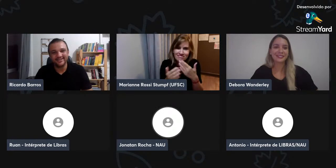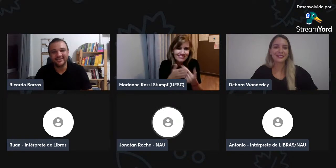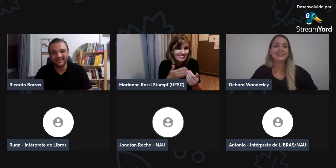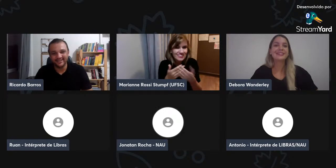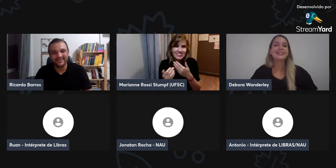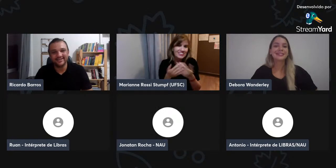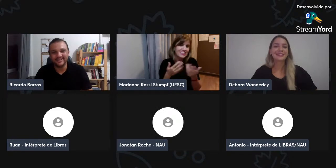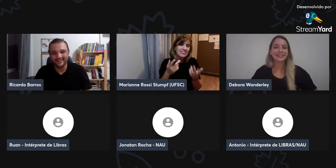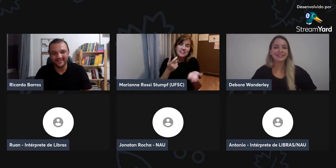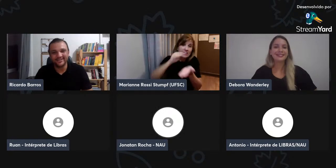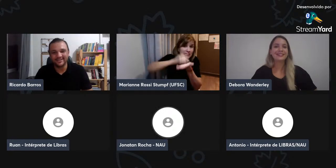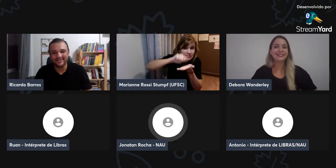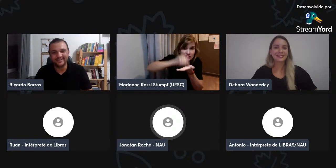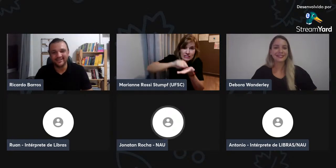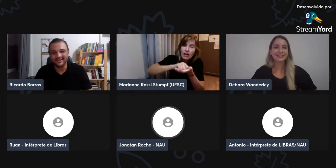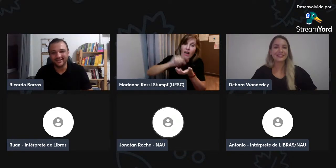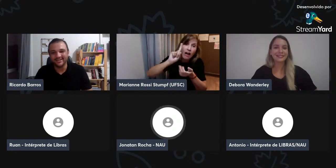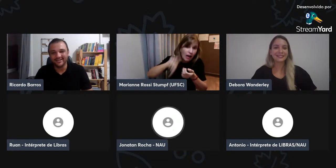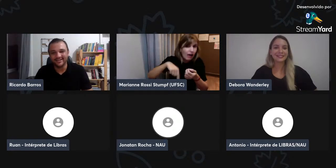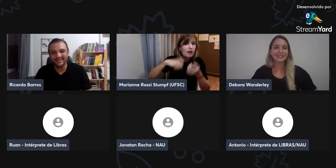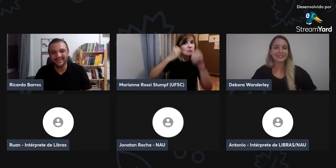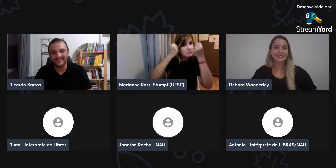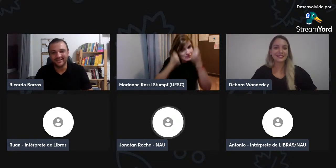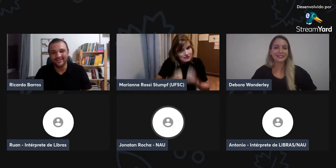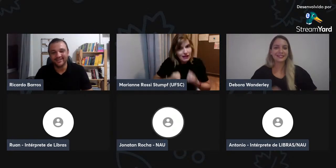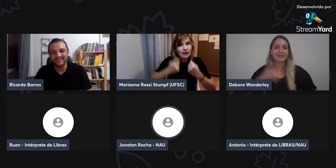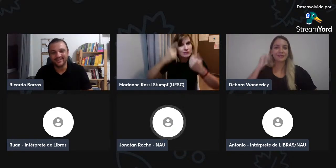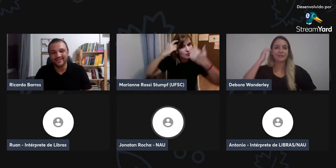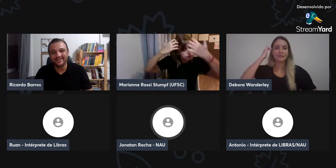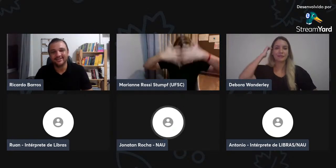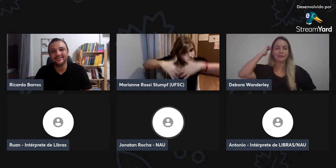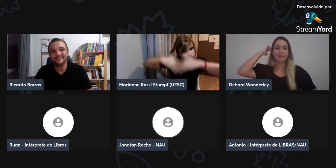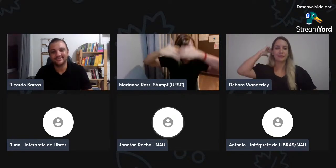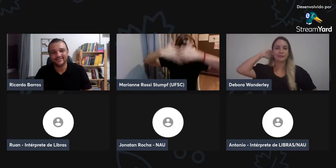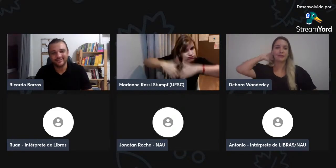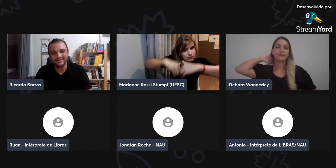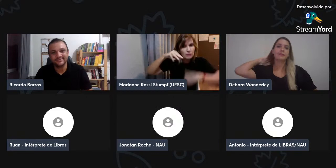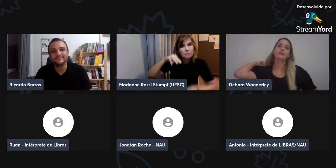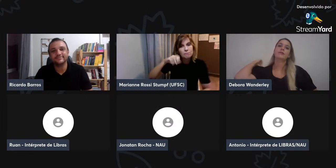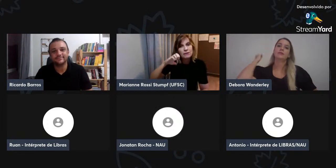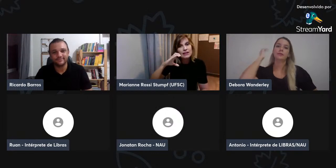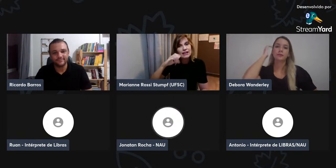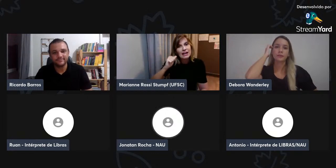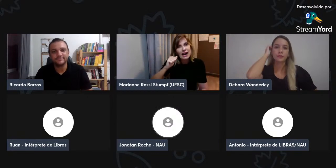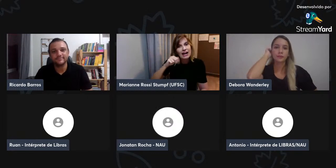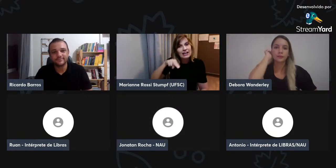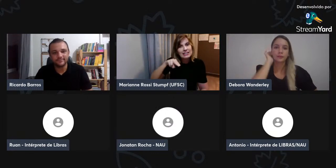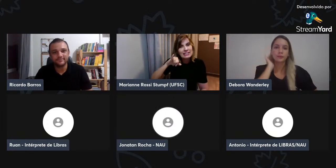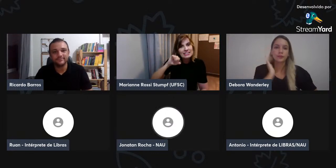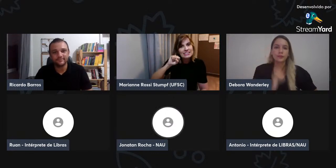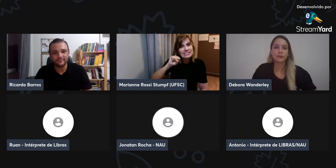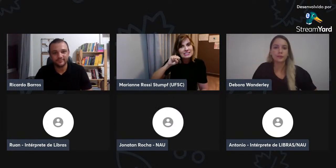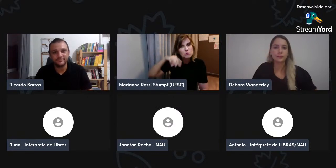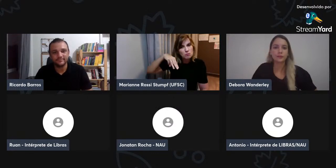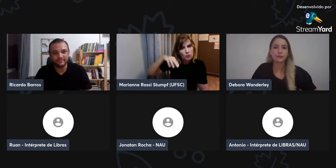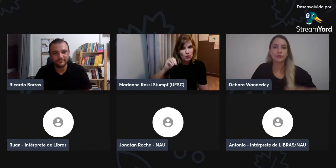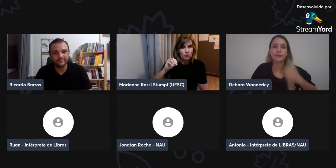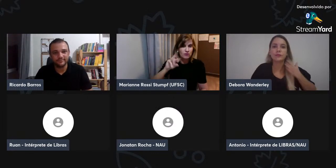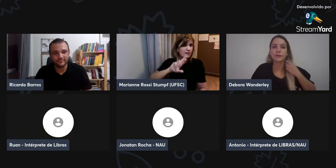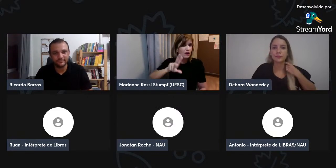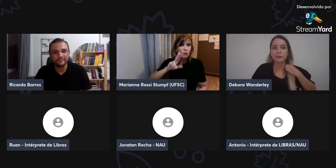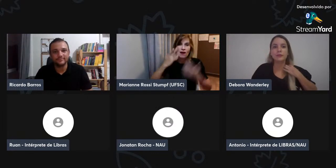então, os ouvintes, não importa se ele quer ou não, ele vai aprender a escrever, então, é necessário raciocinar, né,